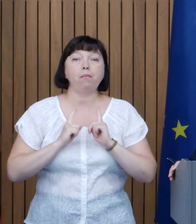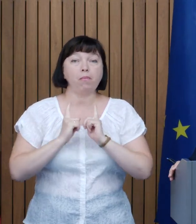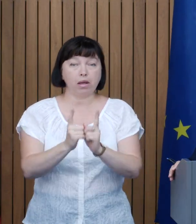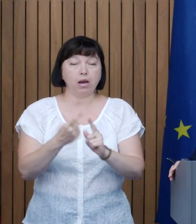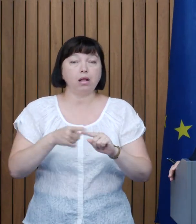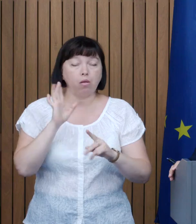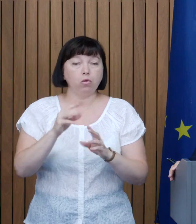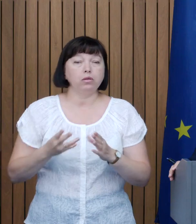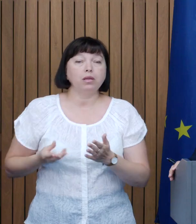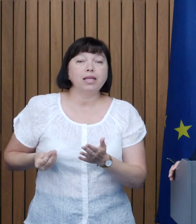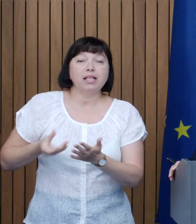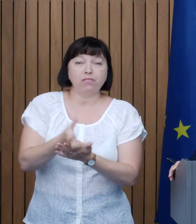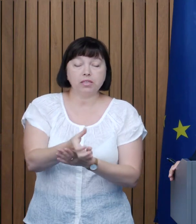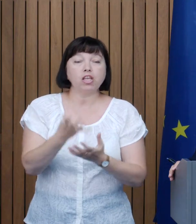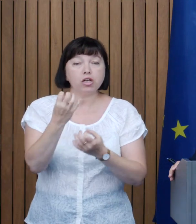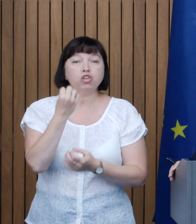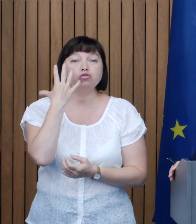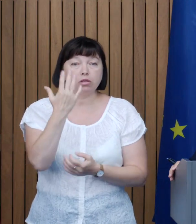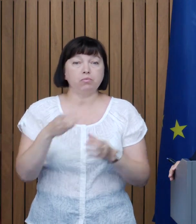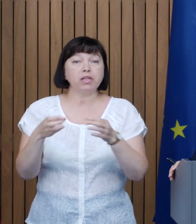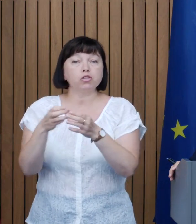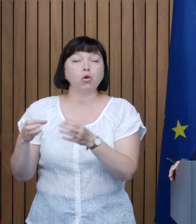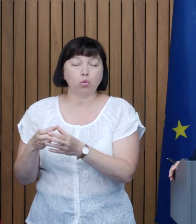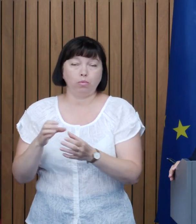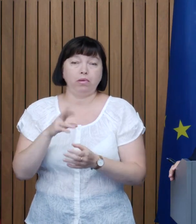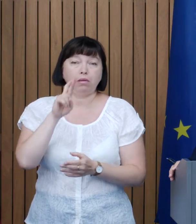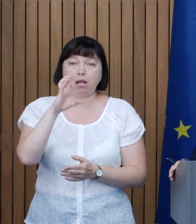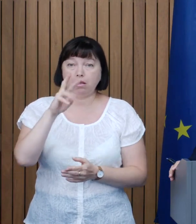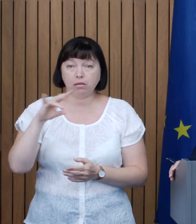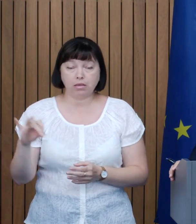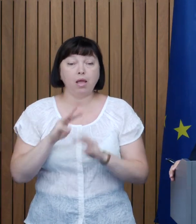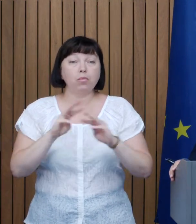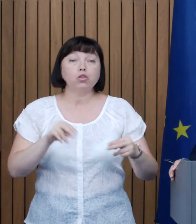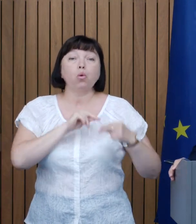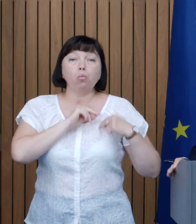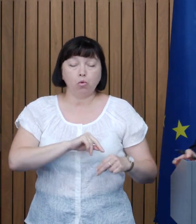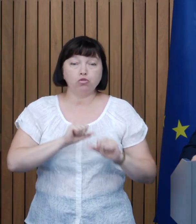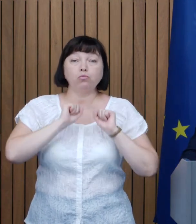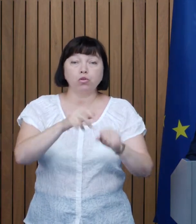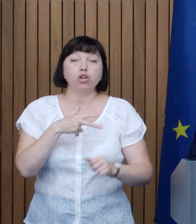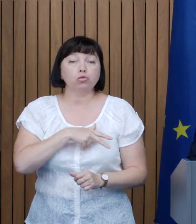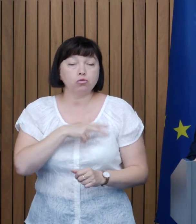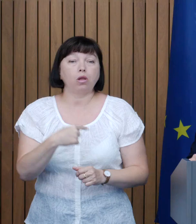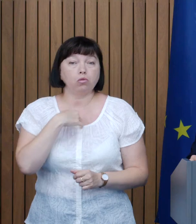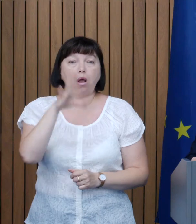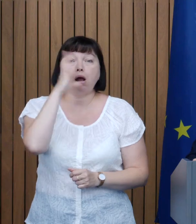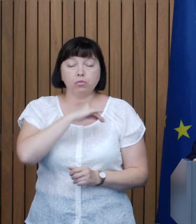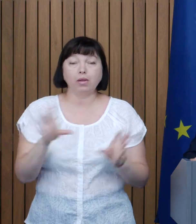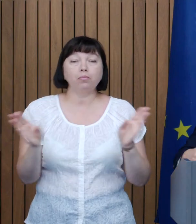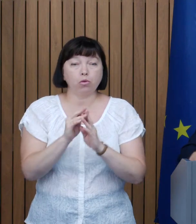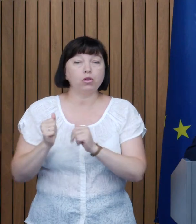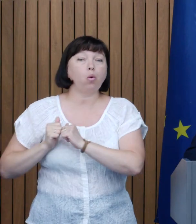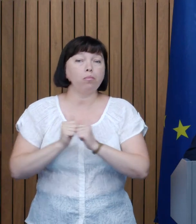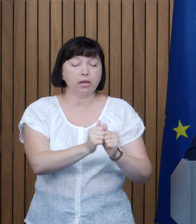Nu uitați să dați lăsați distribuiți acest material video pe alte rețele La Ministerul Muncii și Protecțiile Sociale noi am reușit împreună cu